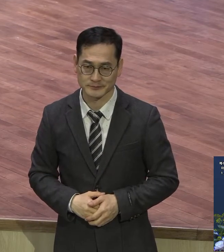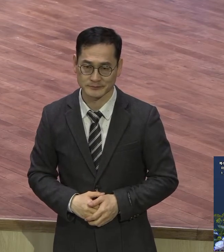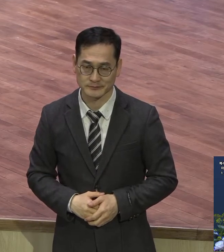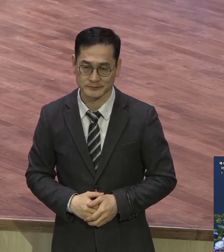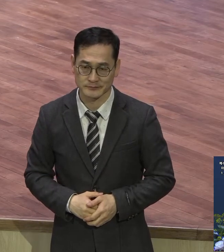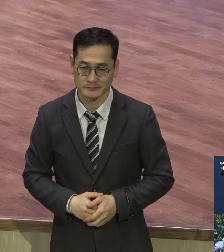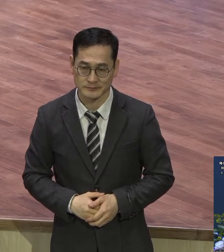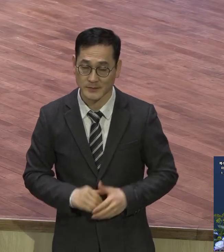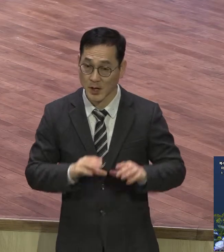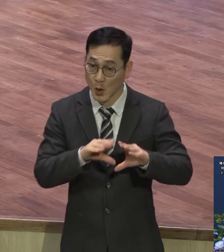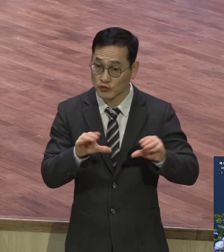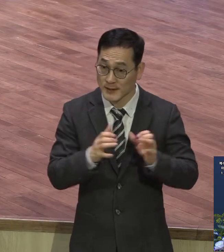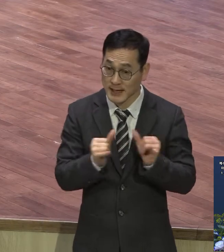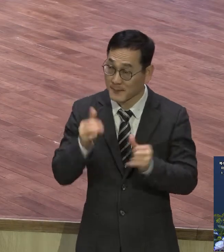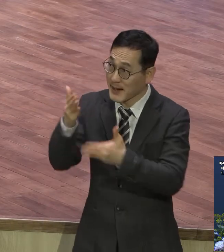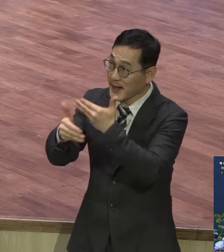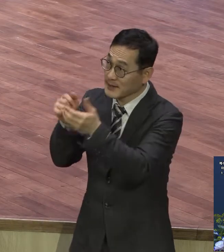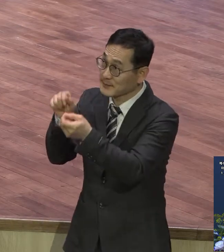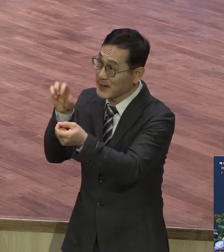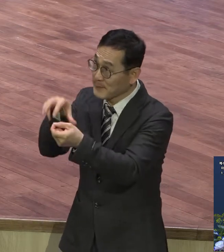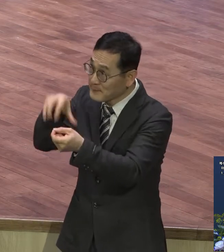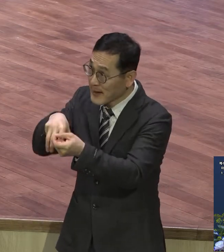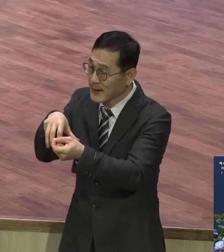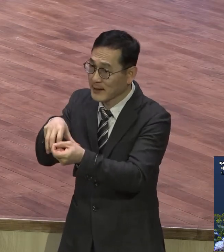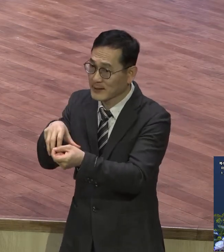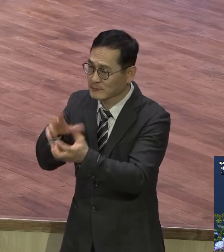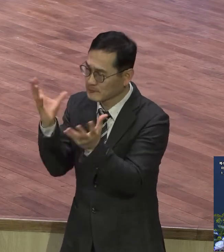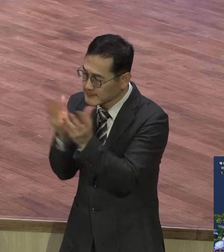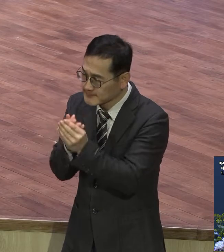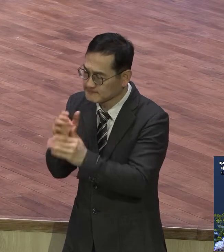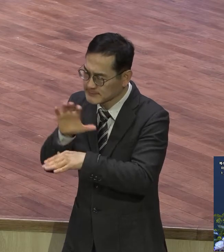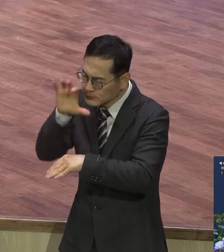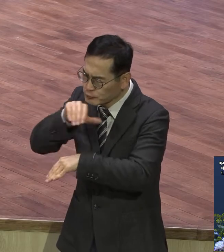온전히 길들어진 상태에 있는 자.